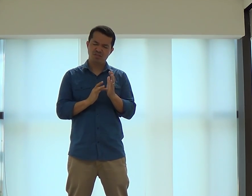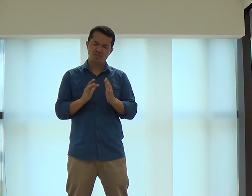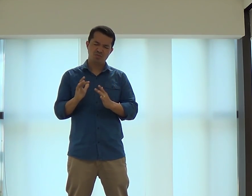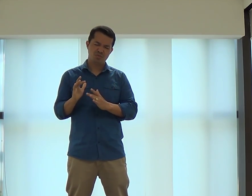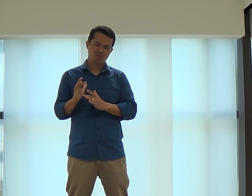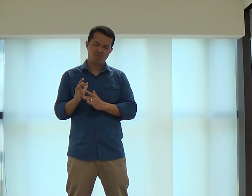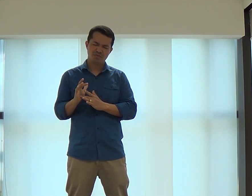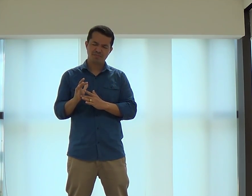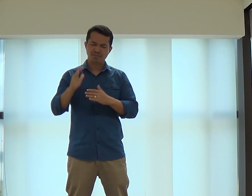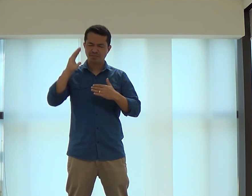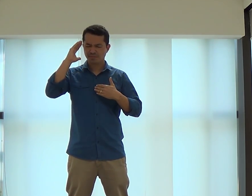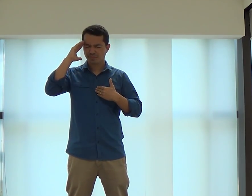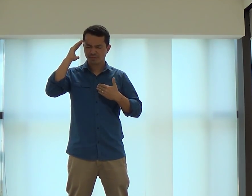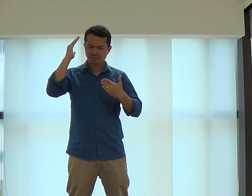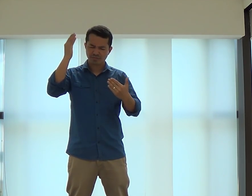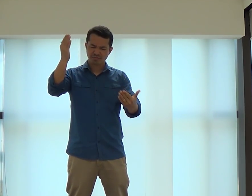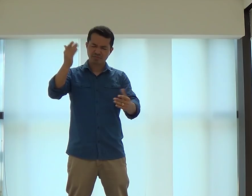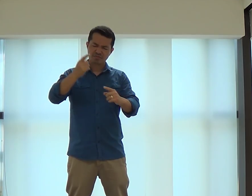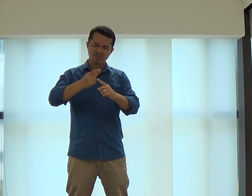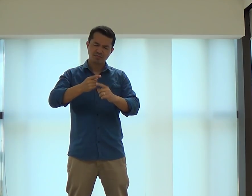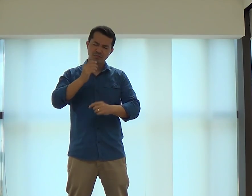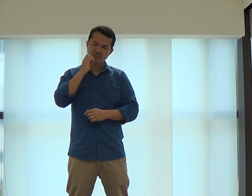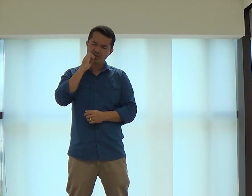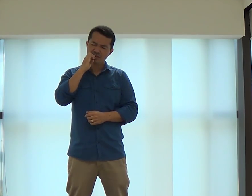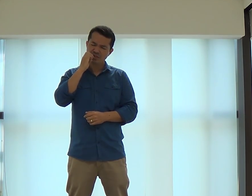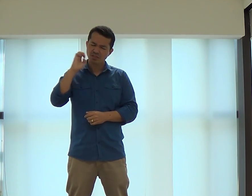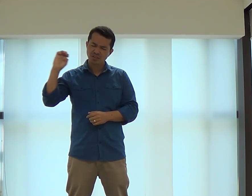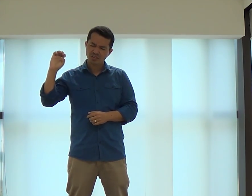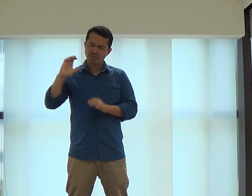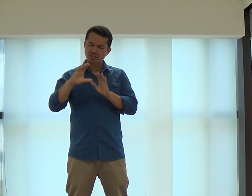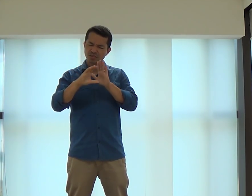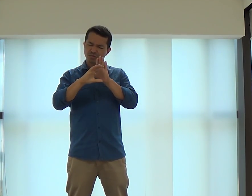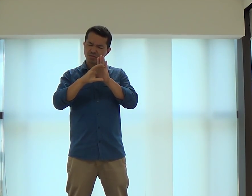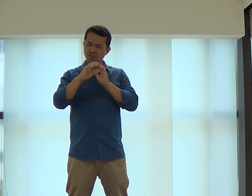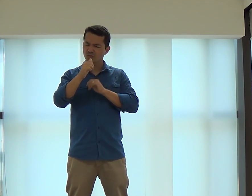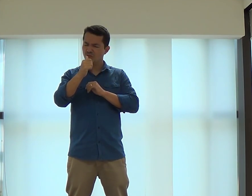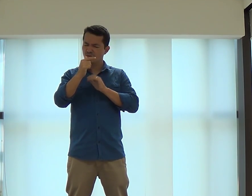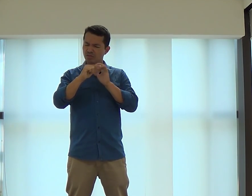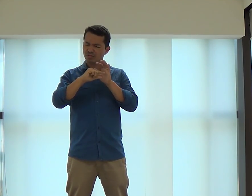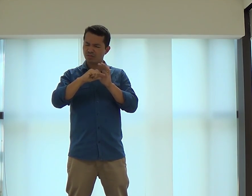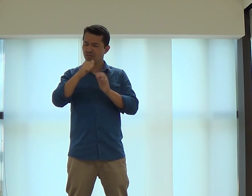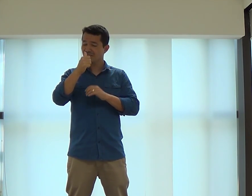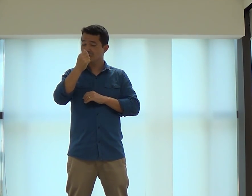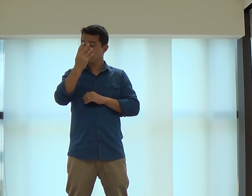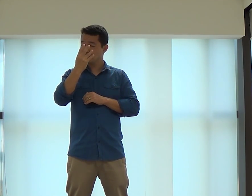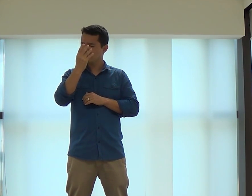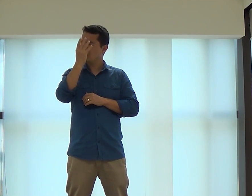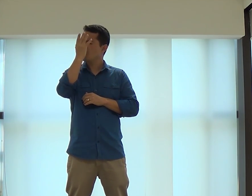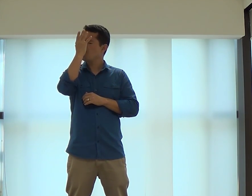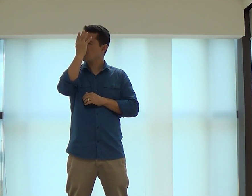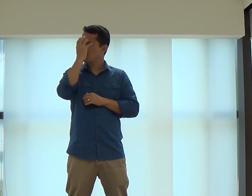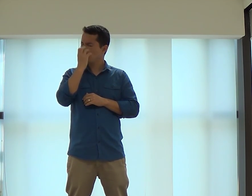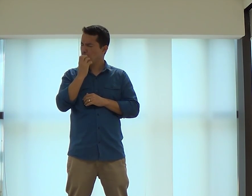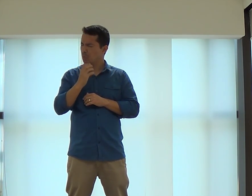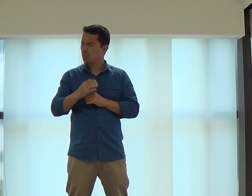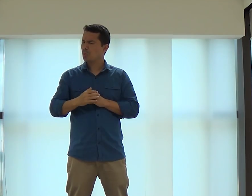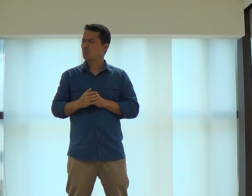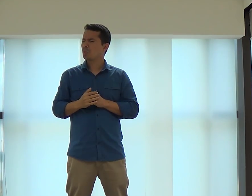Senhor Jesus, nós queremos te agradecer. Porque o Ecclesiastes, capítulo 12, versículo 14, foi